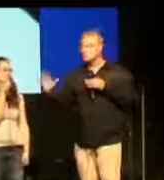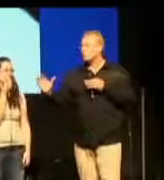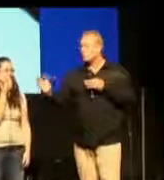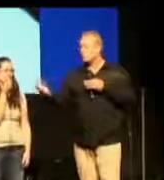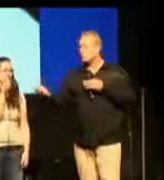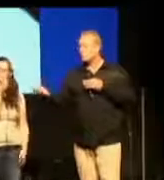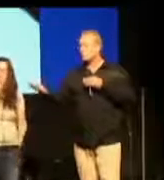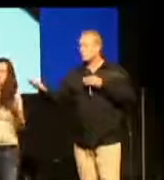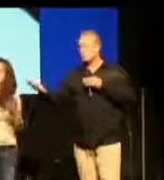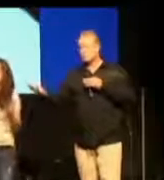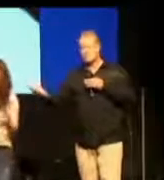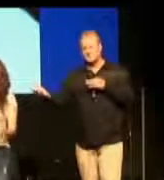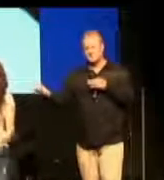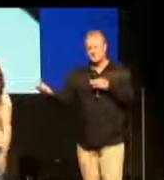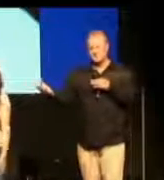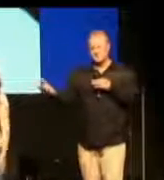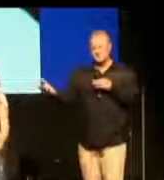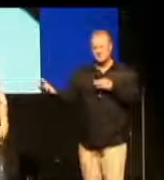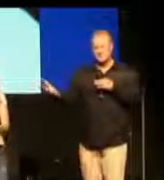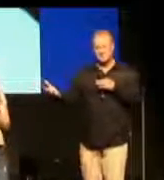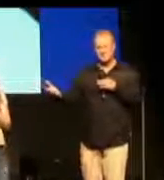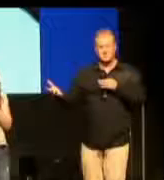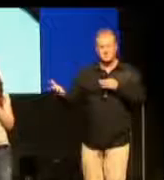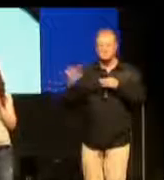Das ist ein Problem.